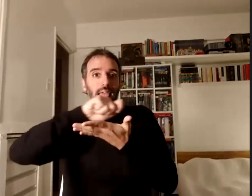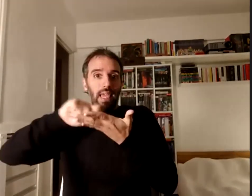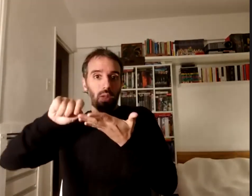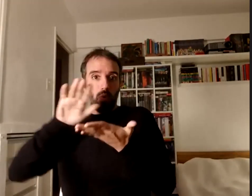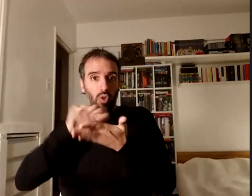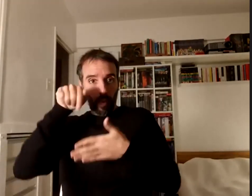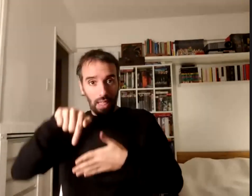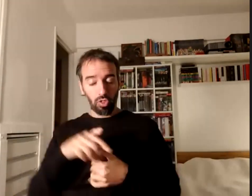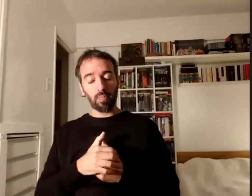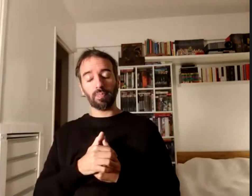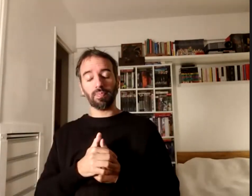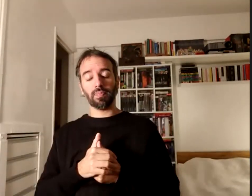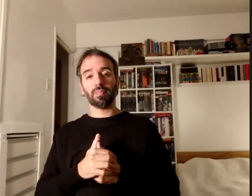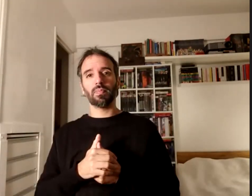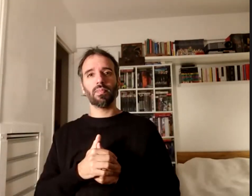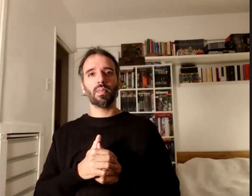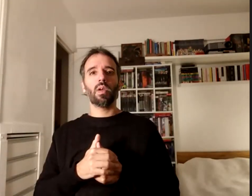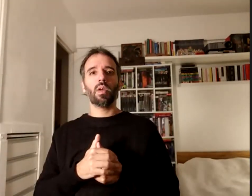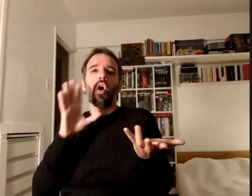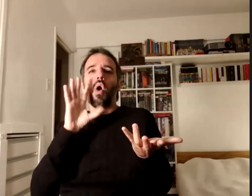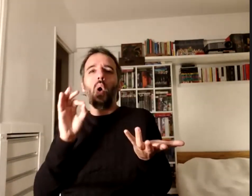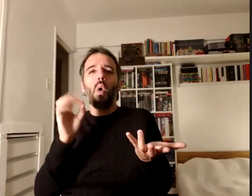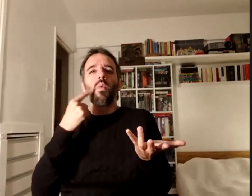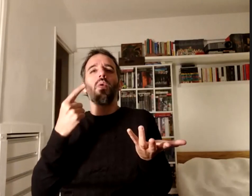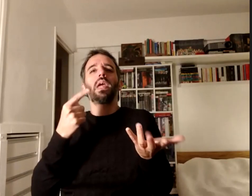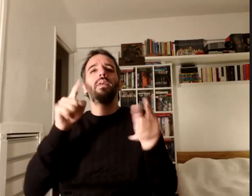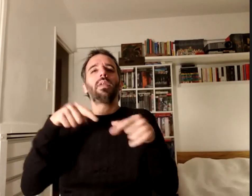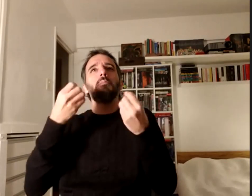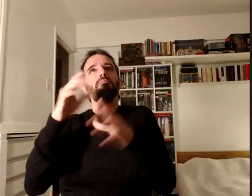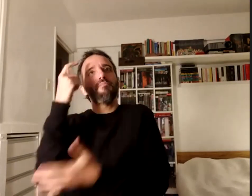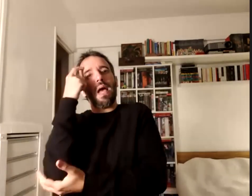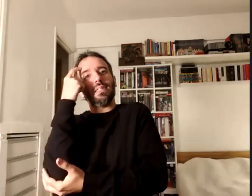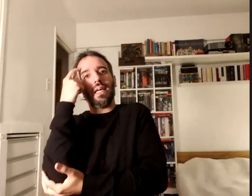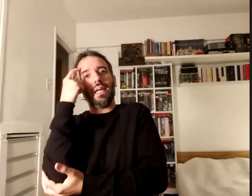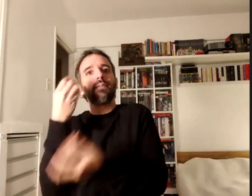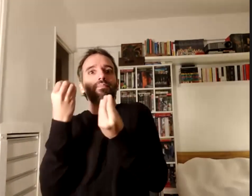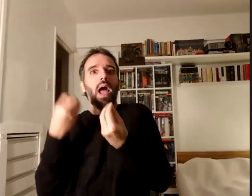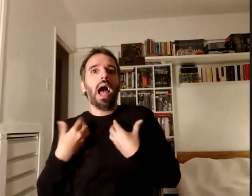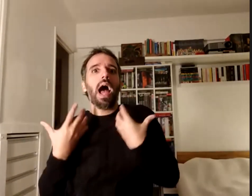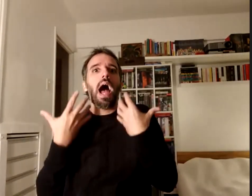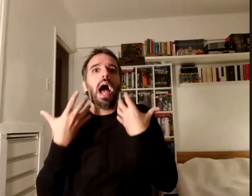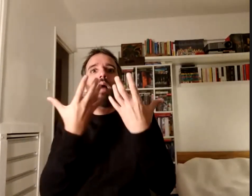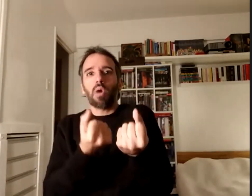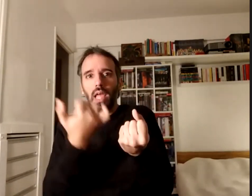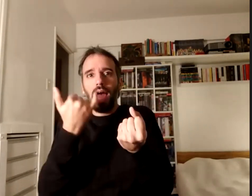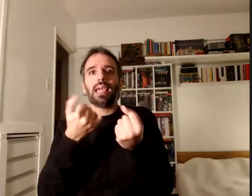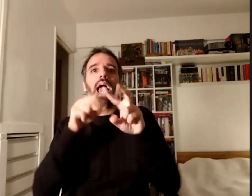por supuesto me llevó a pensar qué aportes hace la antropología a